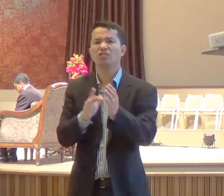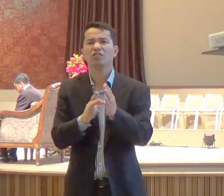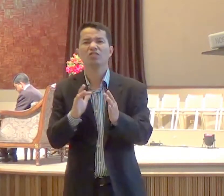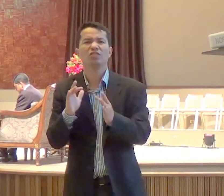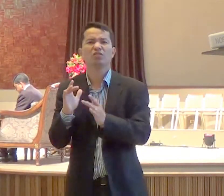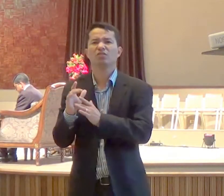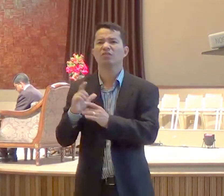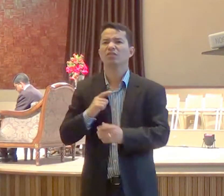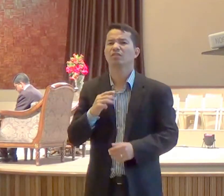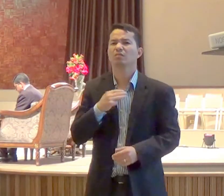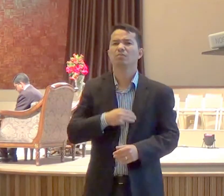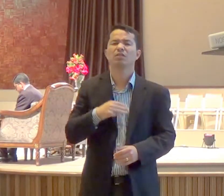misericórdia, da minha vida,